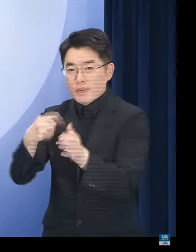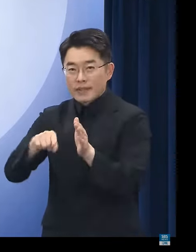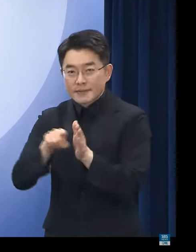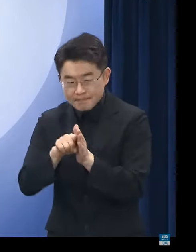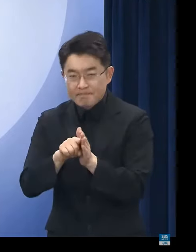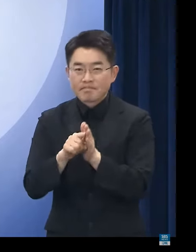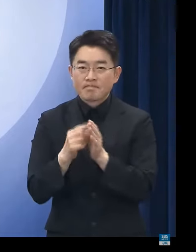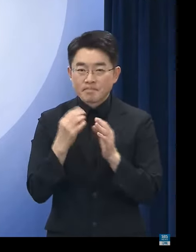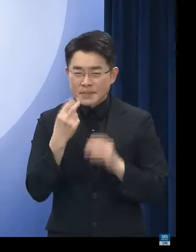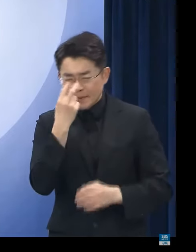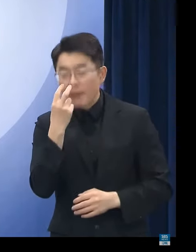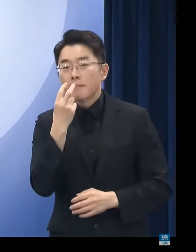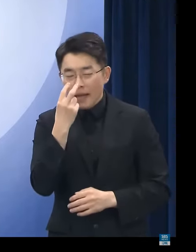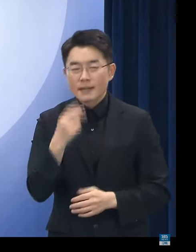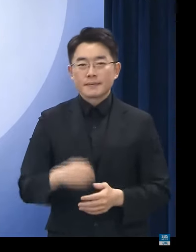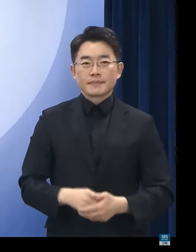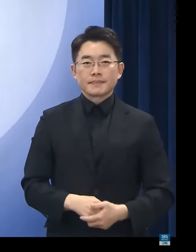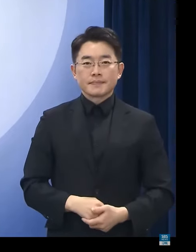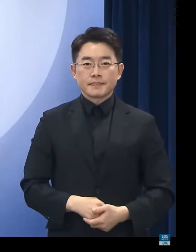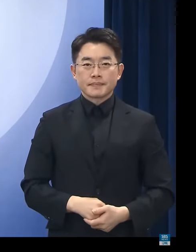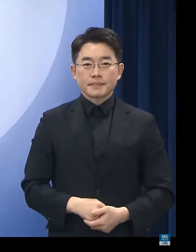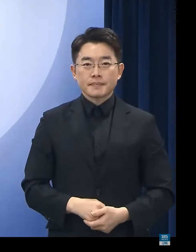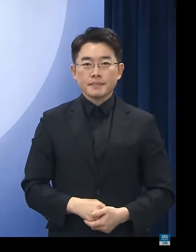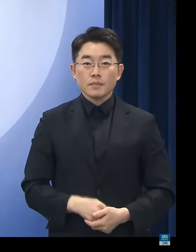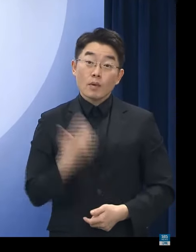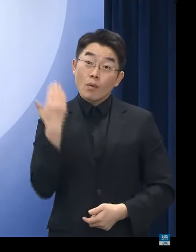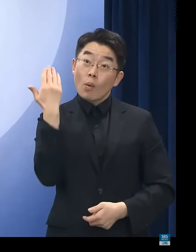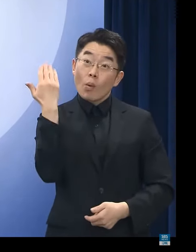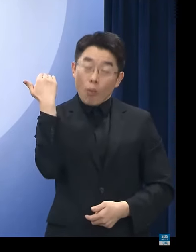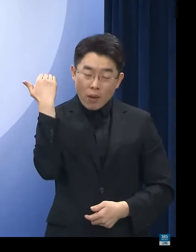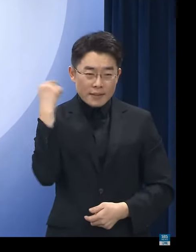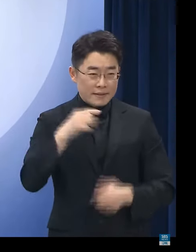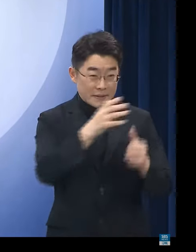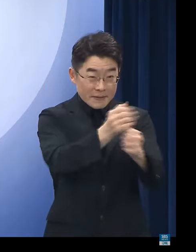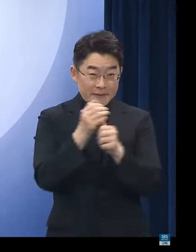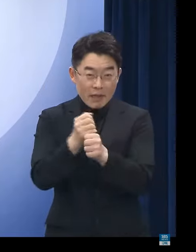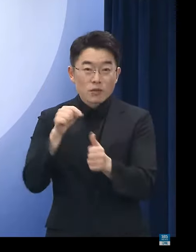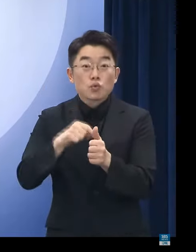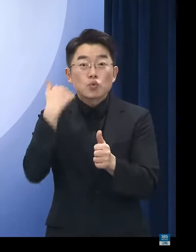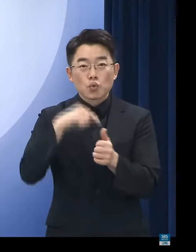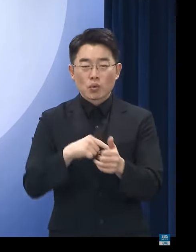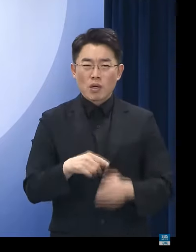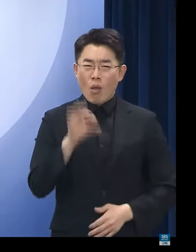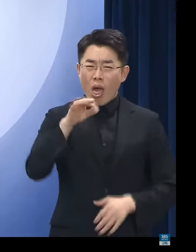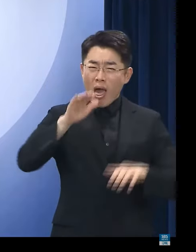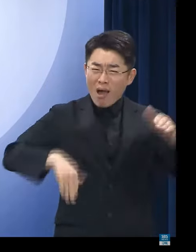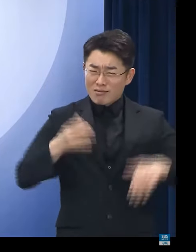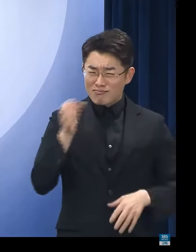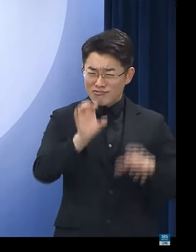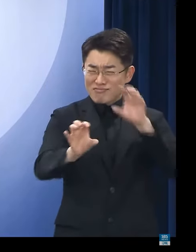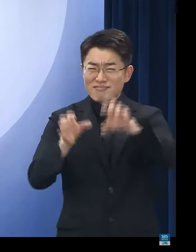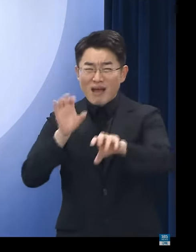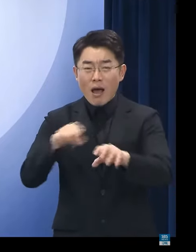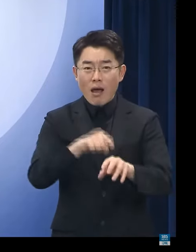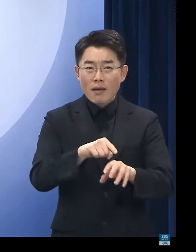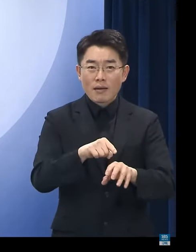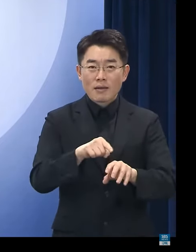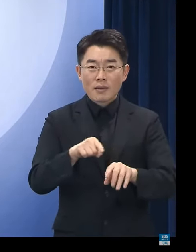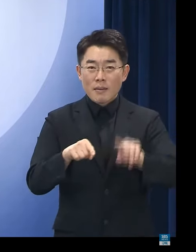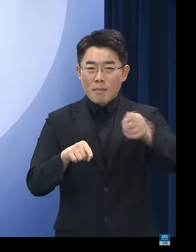철저히 진행한 결과입니다. 최근 검거 사례로는 무자본 갭 투자 방식으로